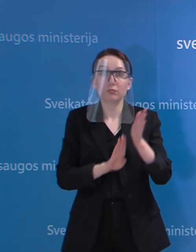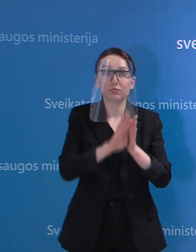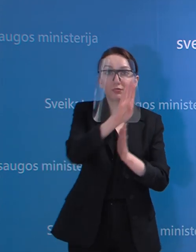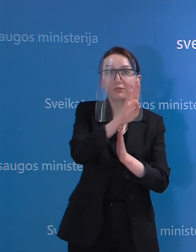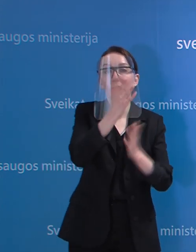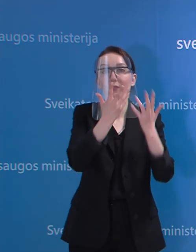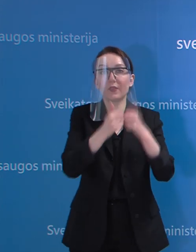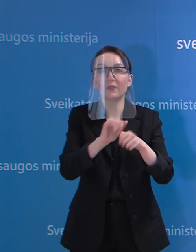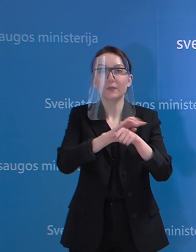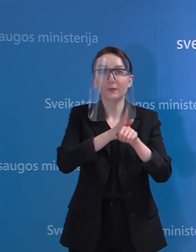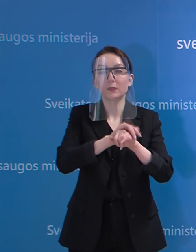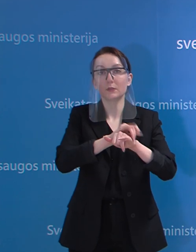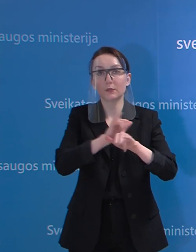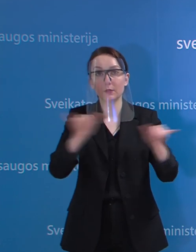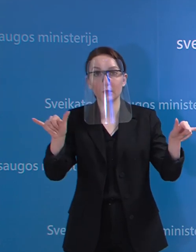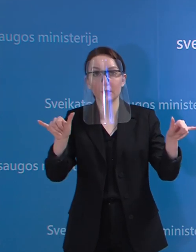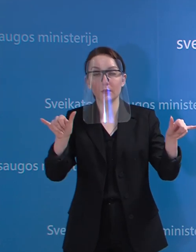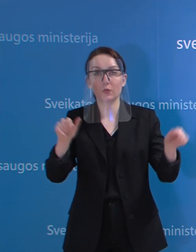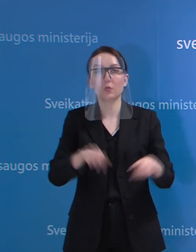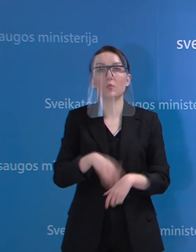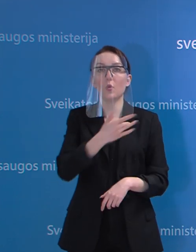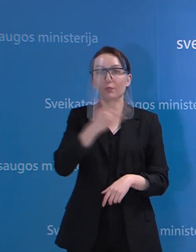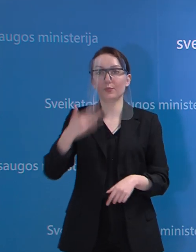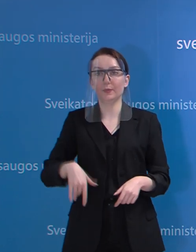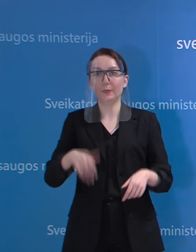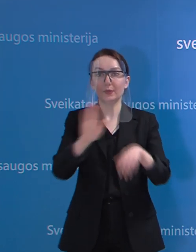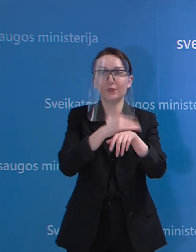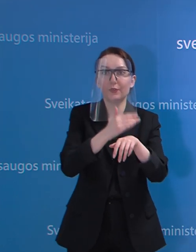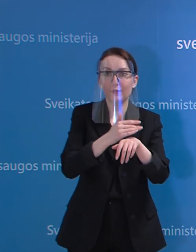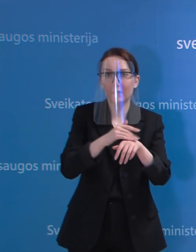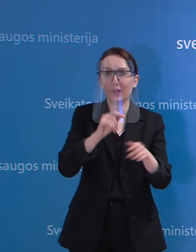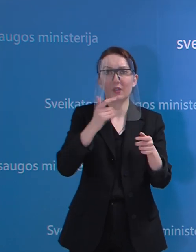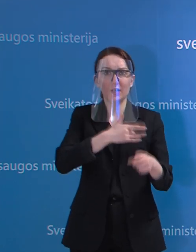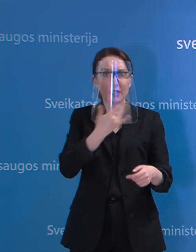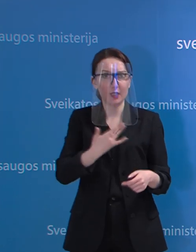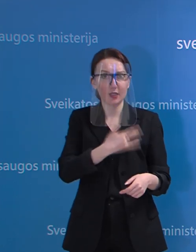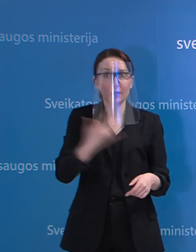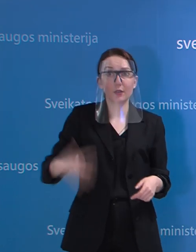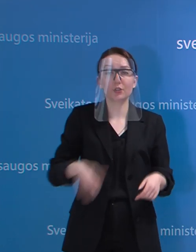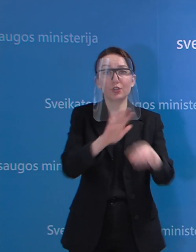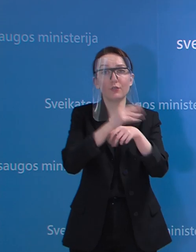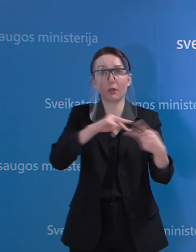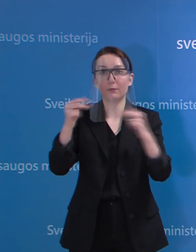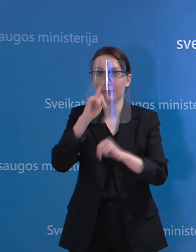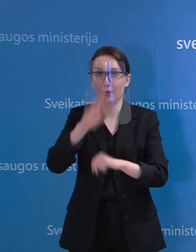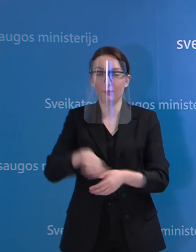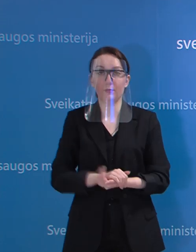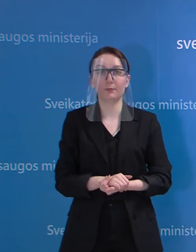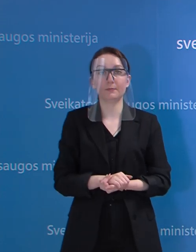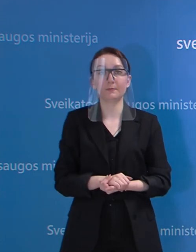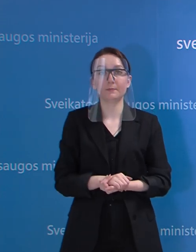skaičius, tol, kol didės užsikrėtus jų skaičius, logikos mažinti ar kažkaip keisti karantino sąlygas, na, tiesiog nėra.